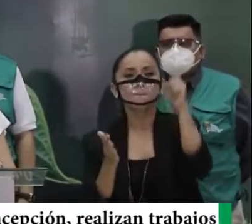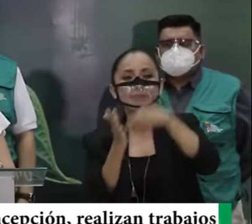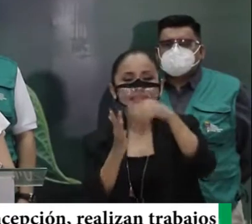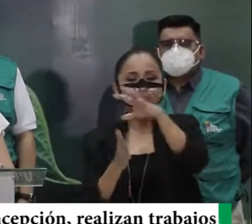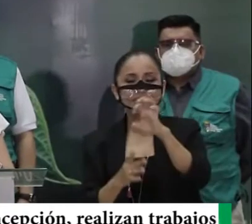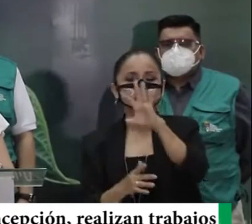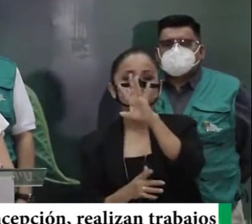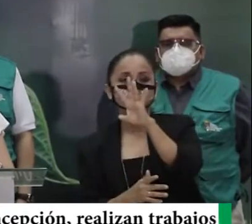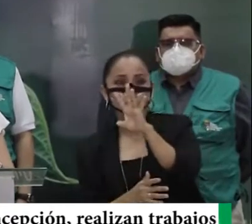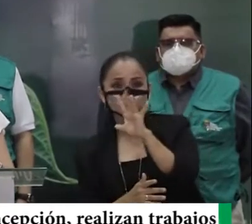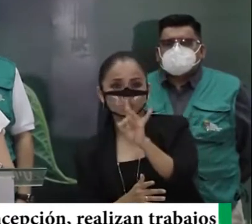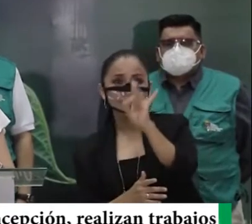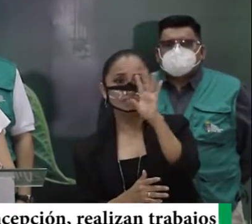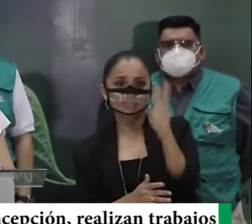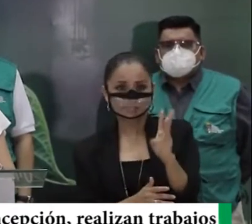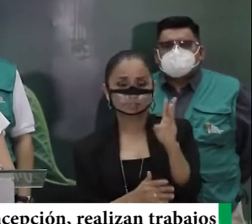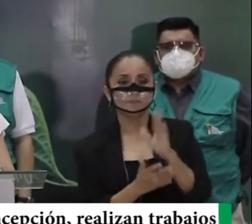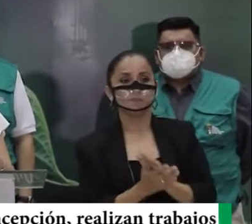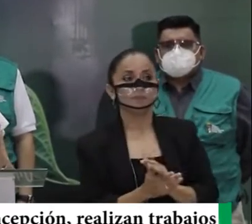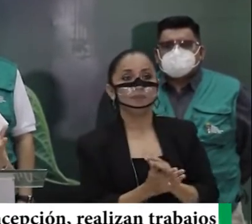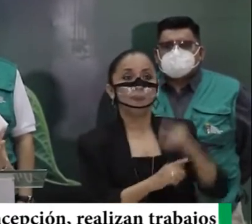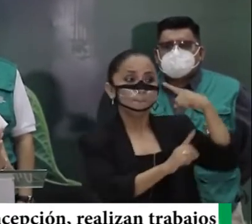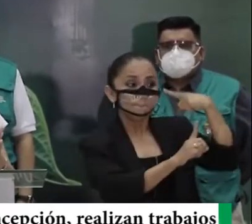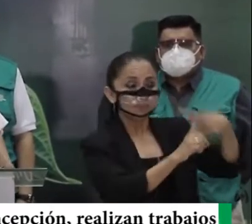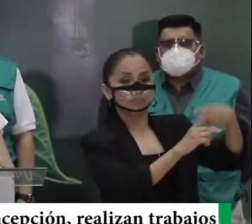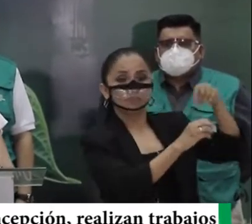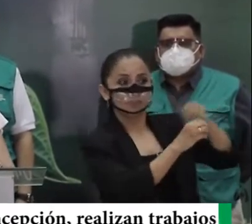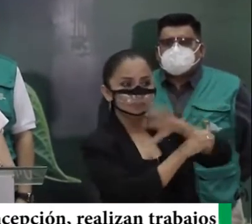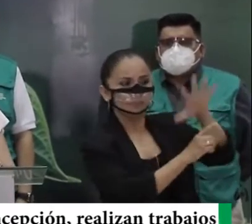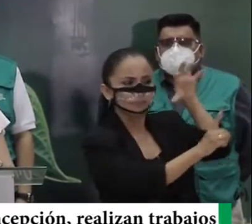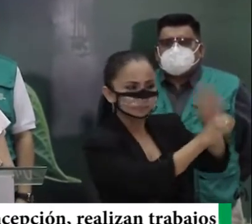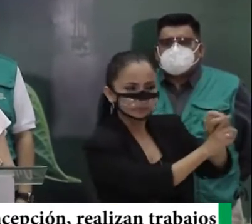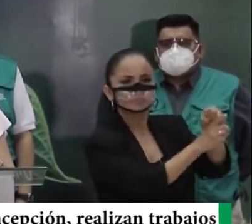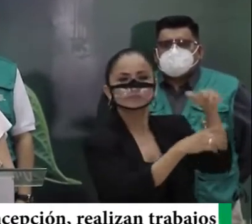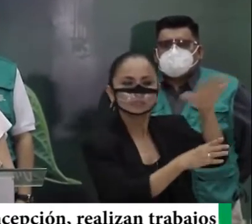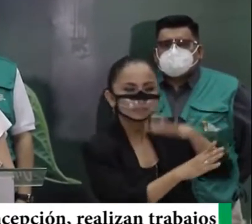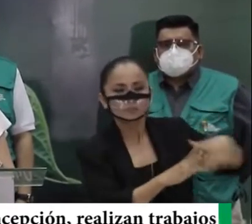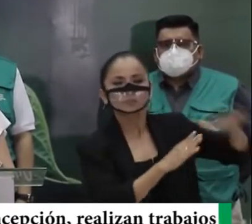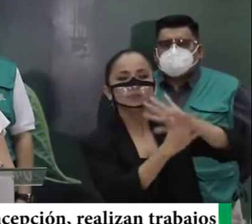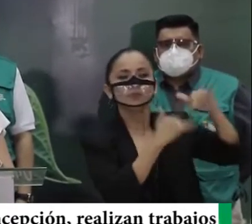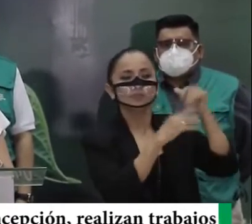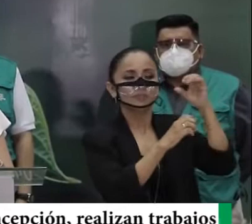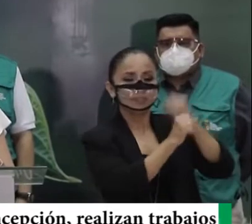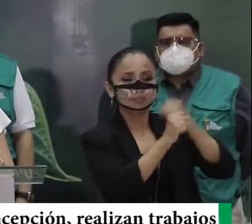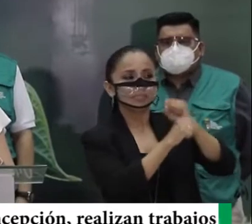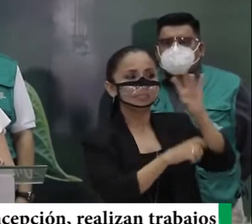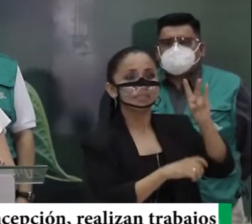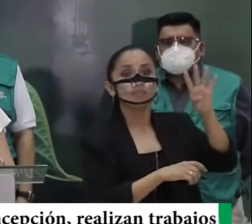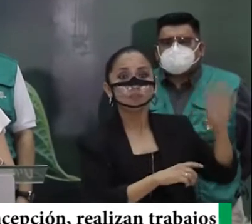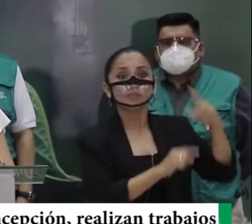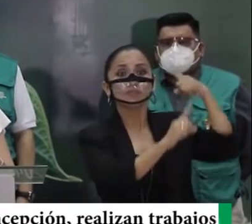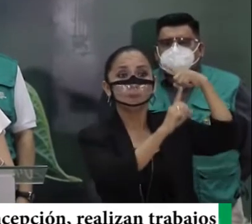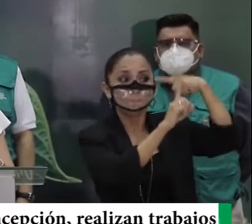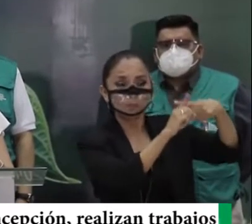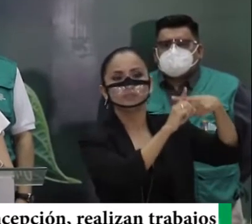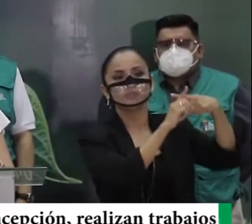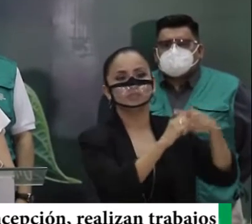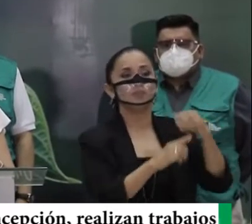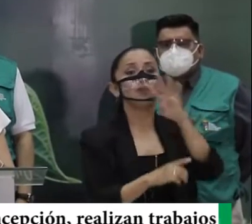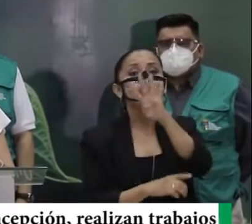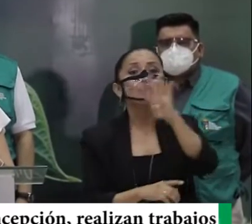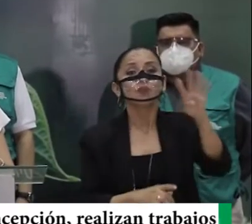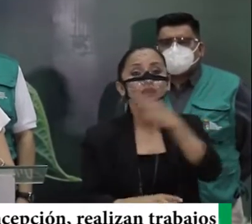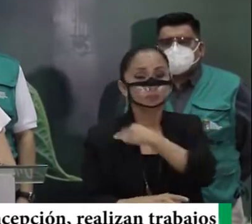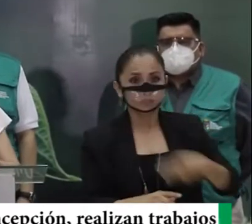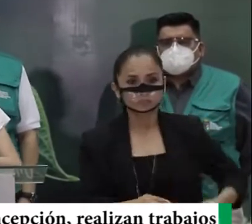1.586, las personas positivas, identificadas, en todo este trabajo, han sido 74 personas, en estos municipios,